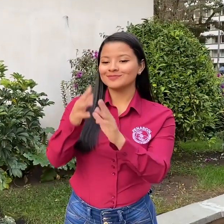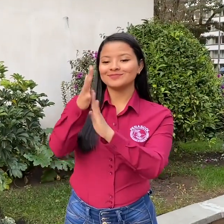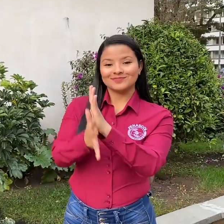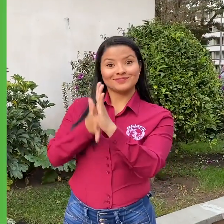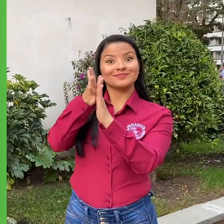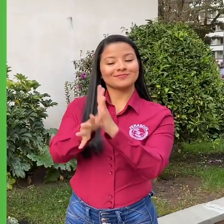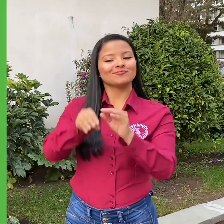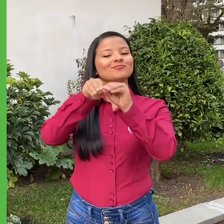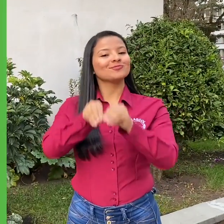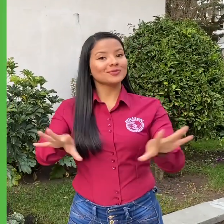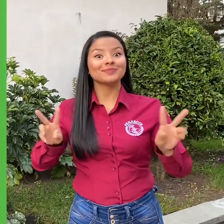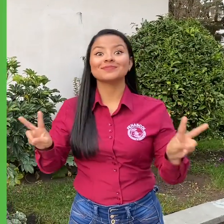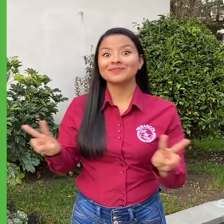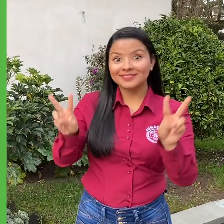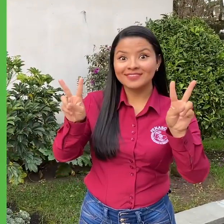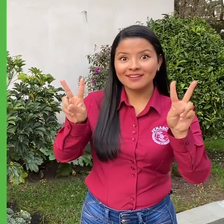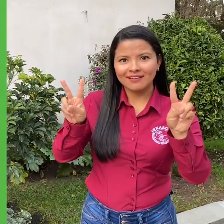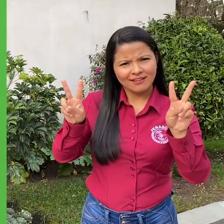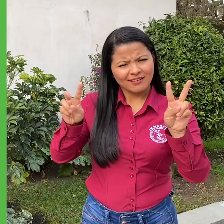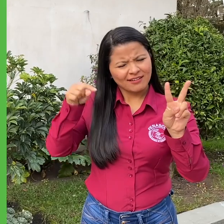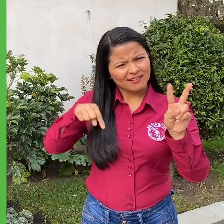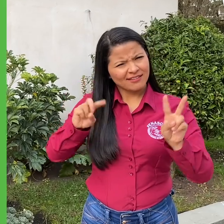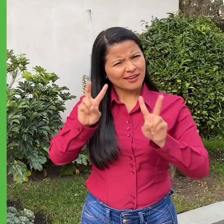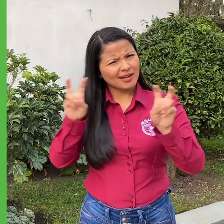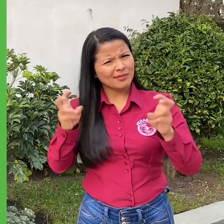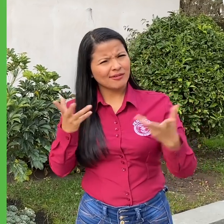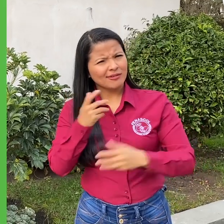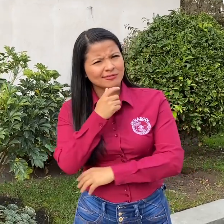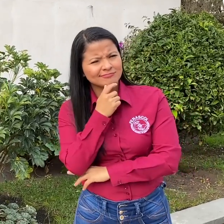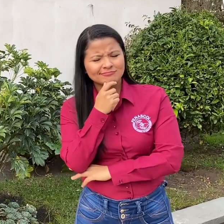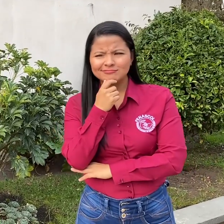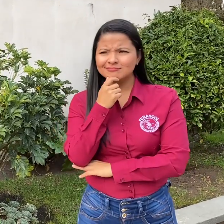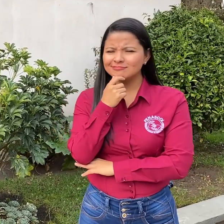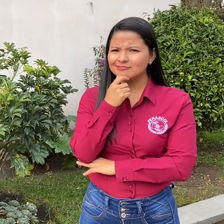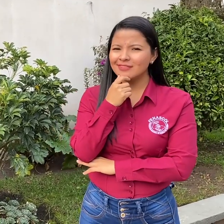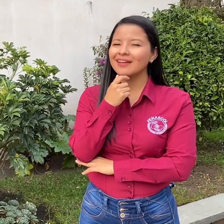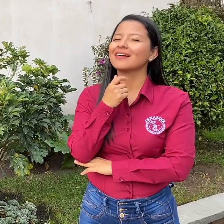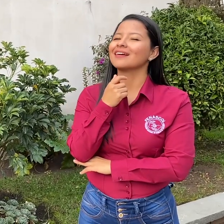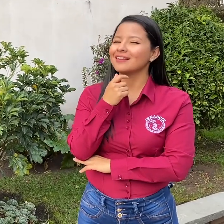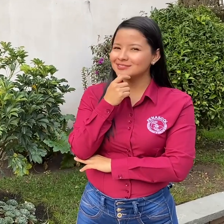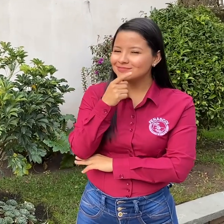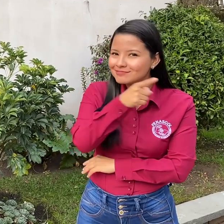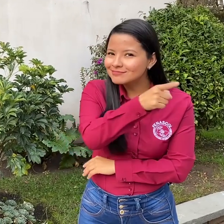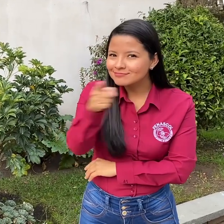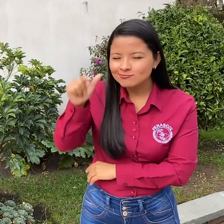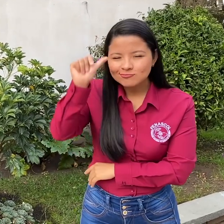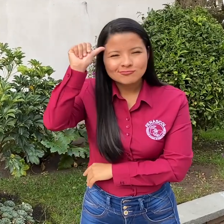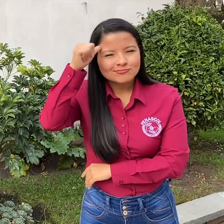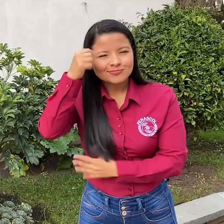¡Hey! Pronto tendremos una nueva emisión en vivo de NotiSignale en la que hablaremos con la